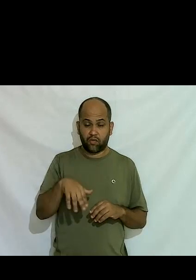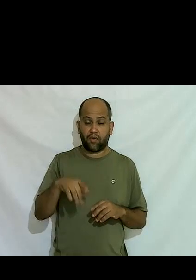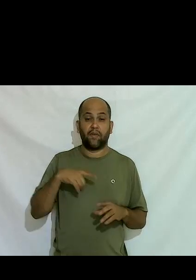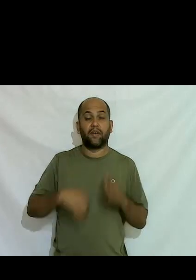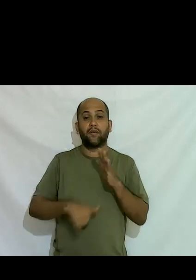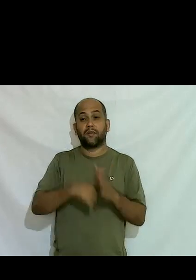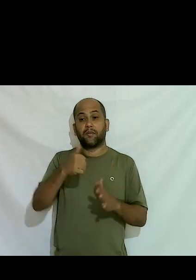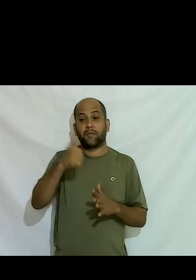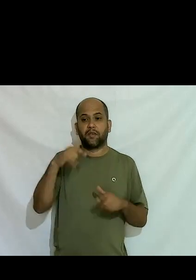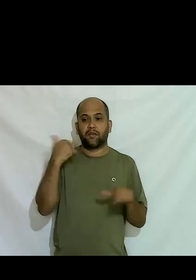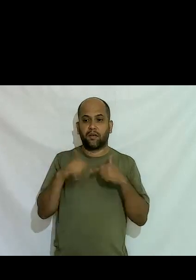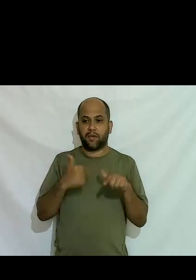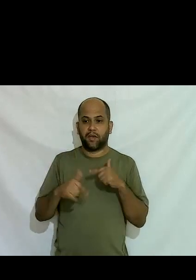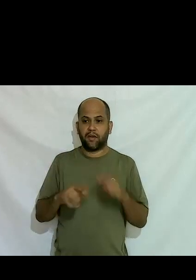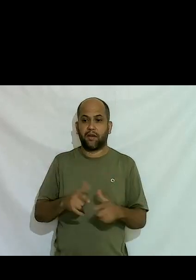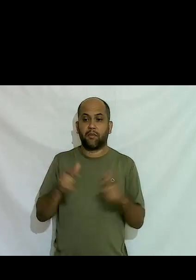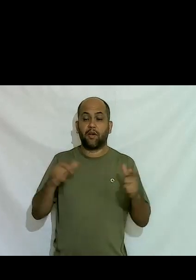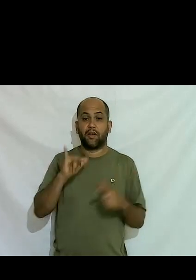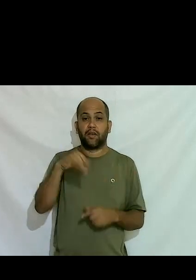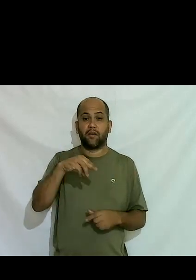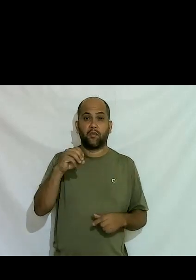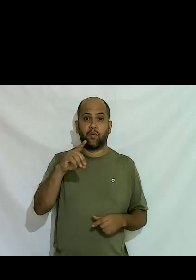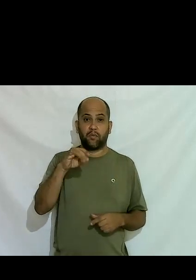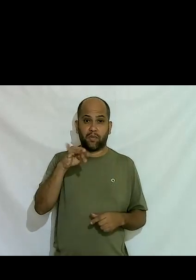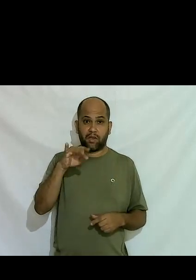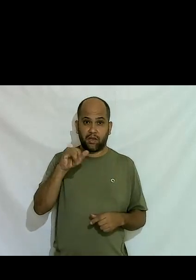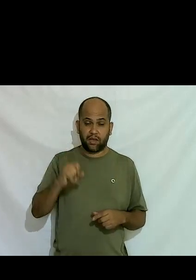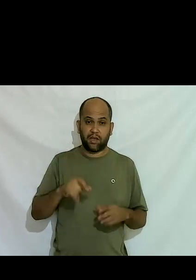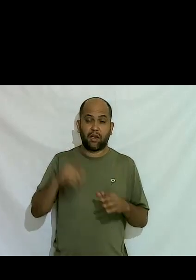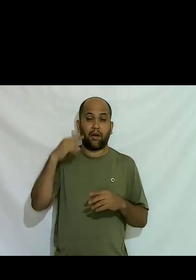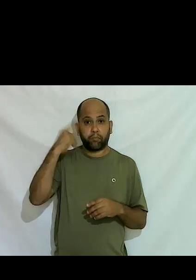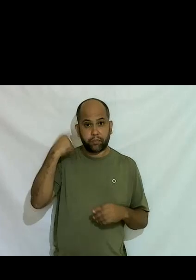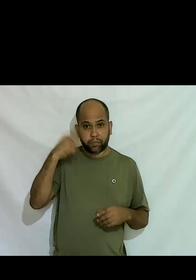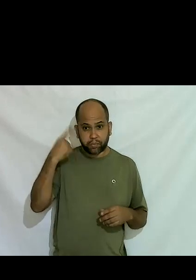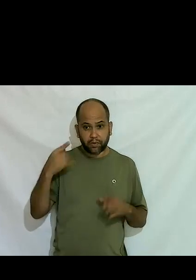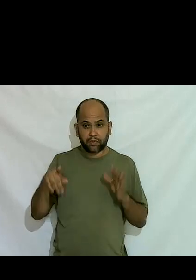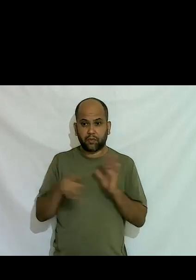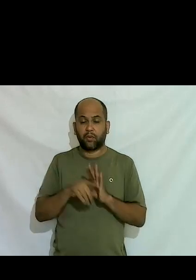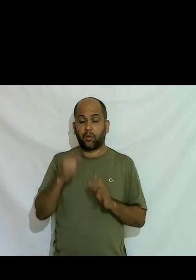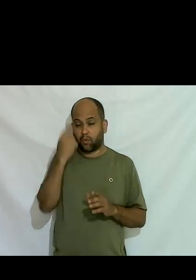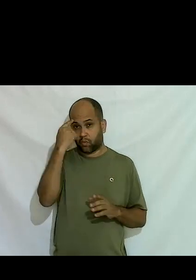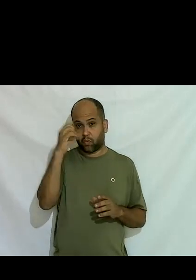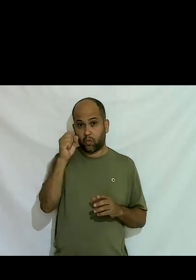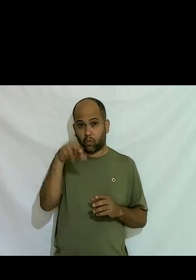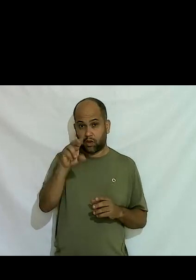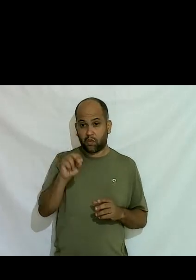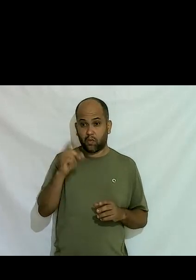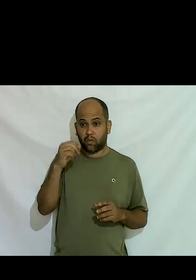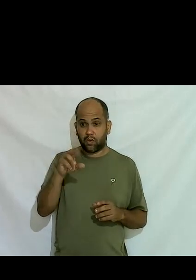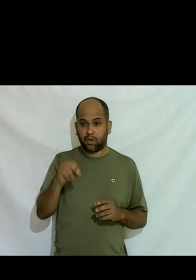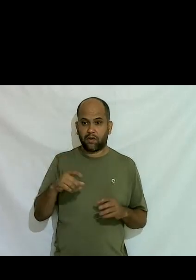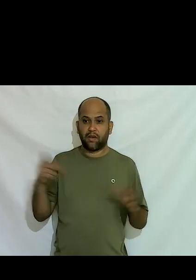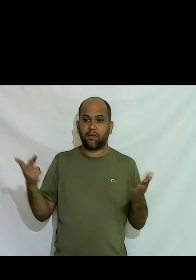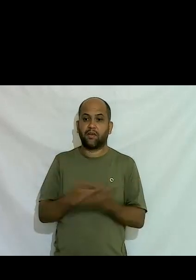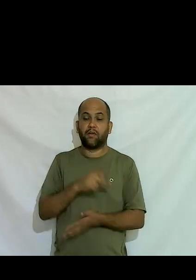das maiores imobiliárias do Brasil como advogada e fechadora fiquei um ano e aí veio o plano Collor